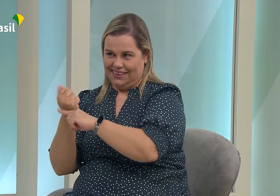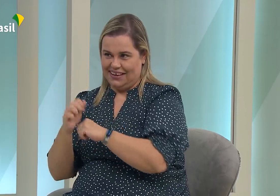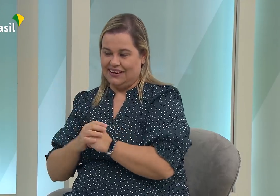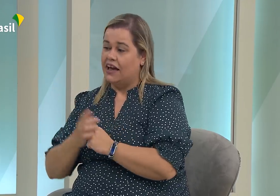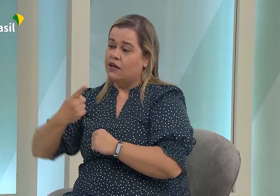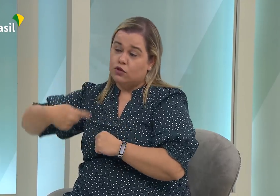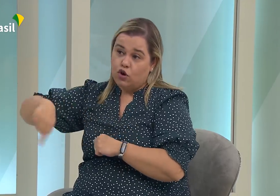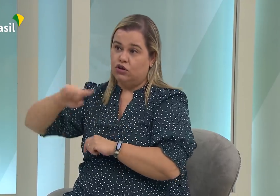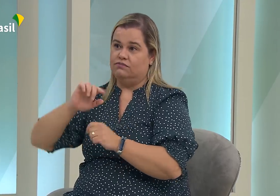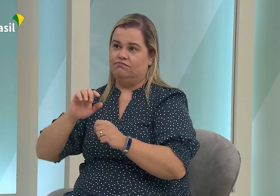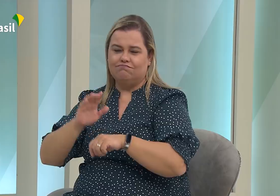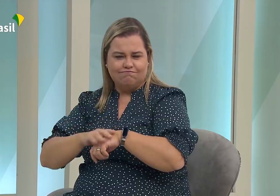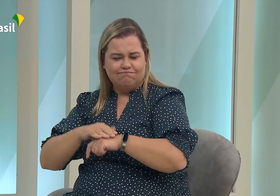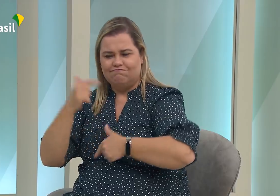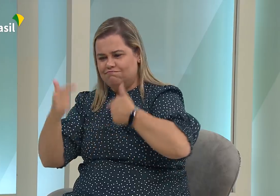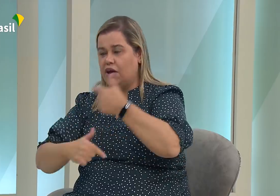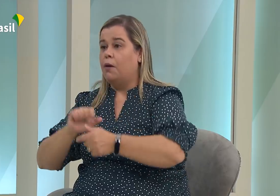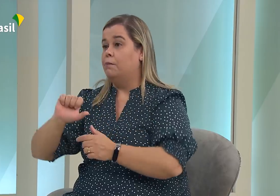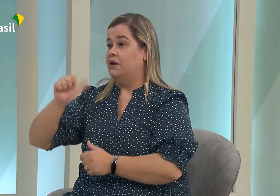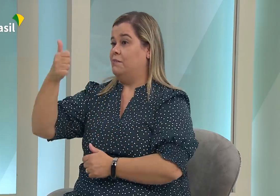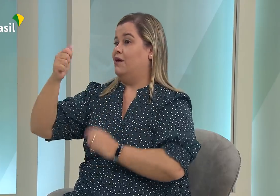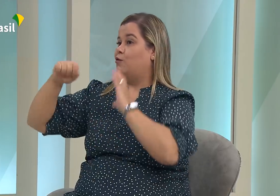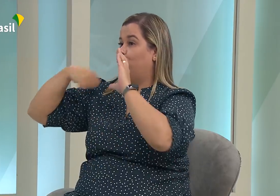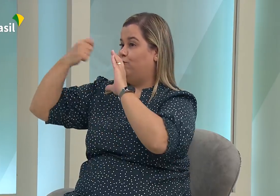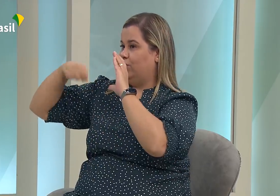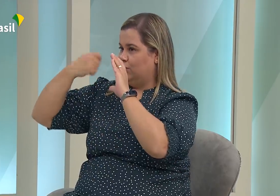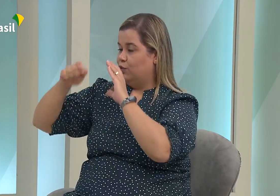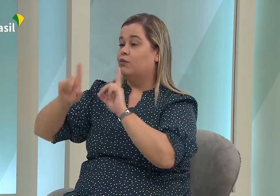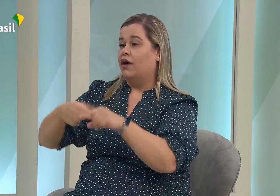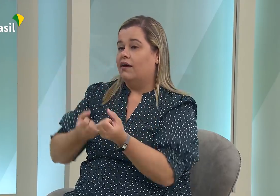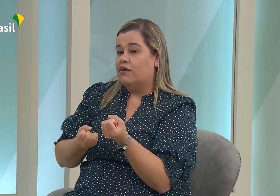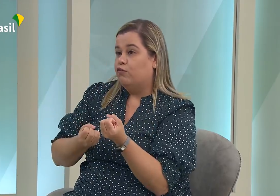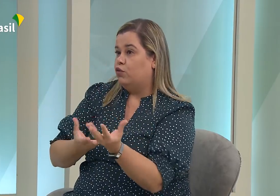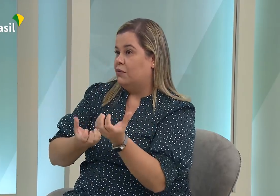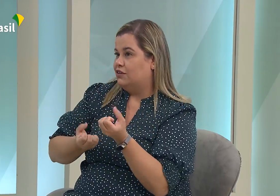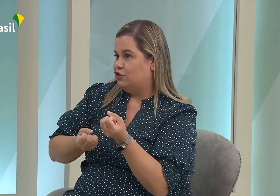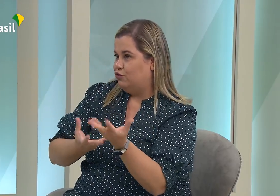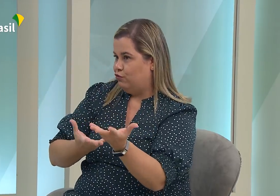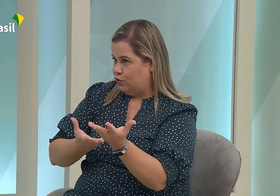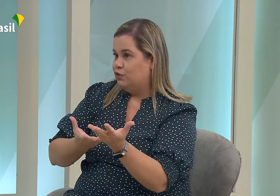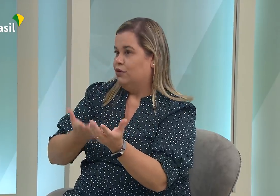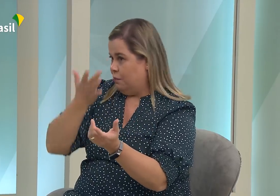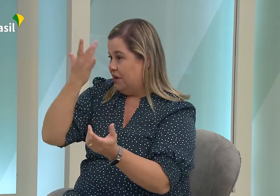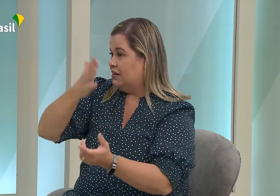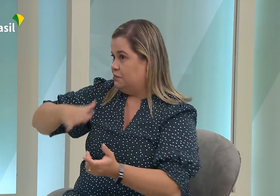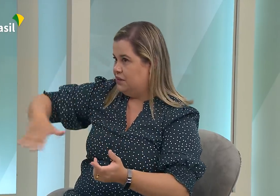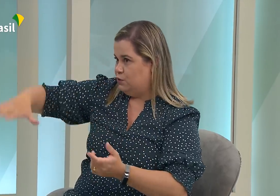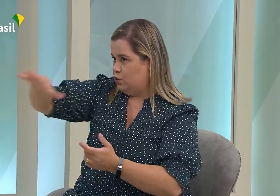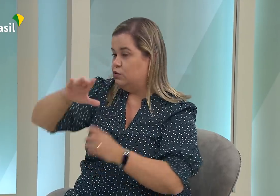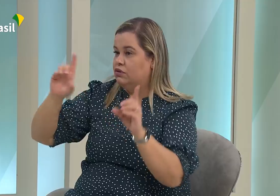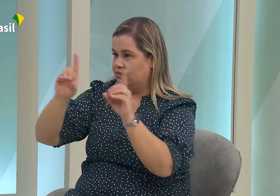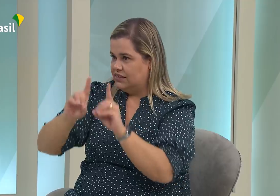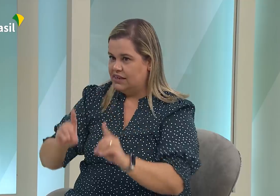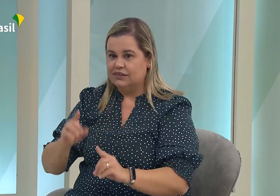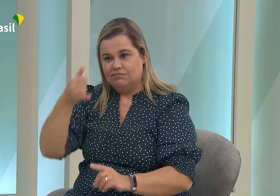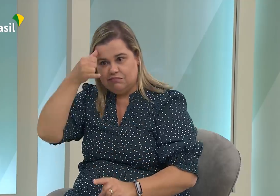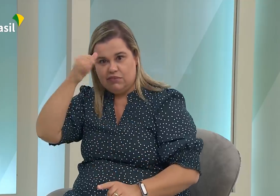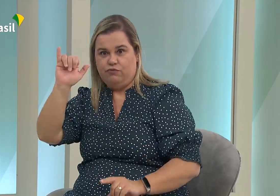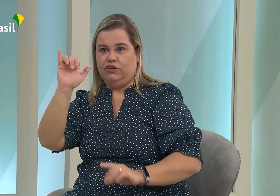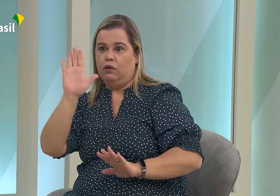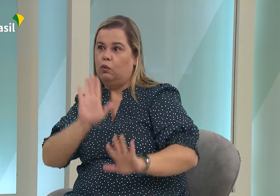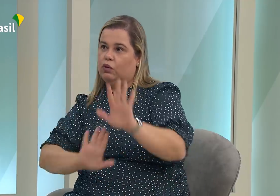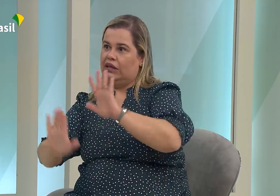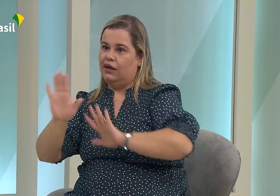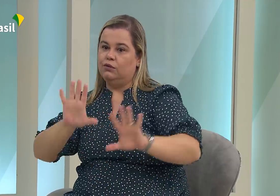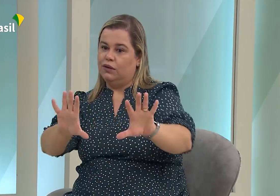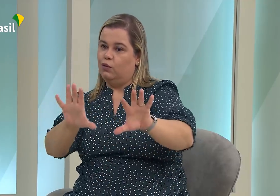pasta da pessoa com deficiência, na nossa secretaria, nós começamos a trabalhar fazendo vídeos informativos para as pessoas